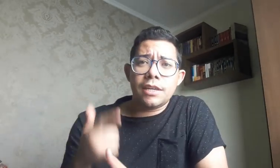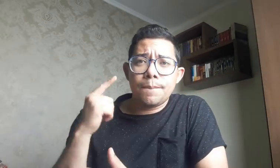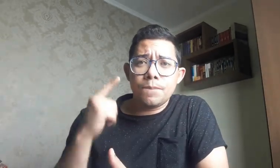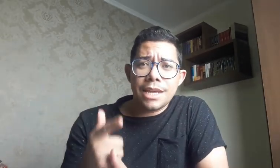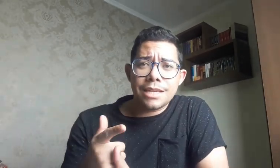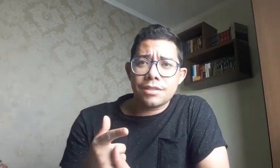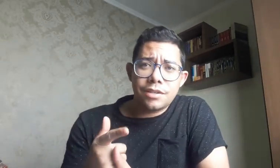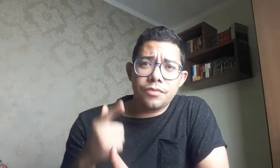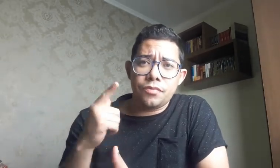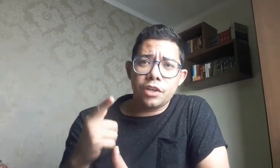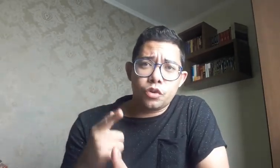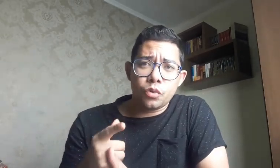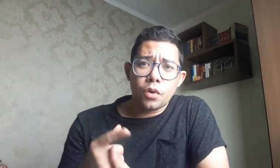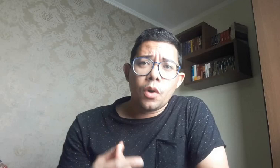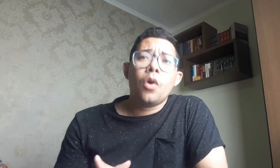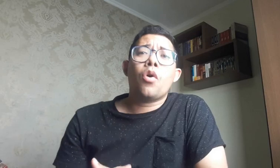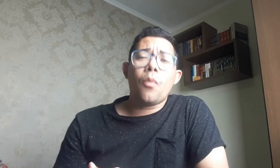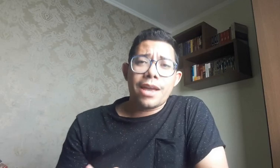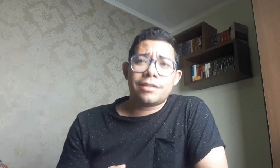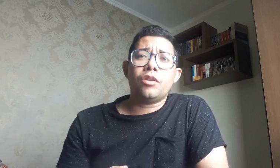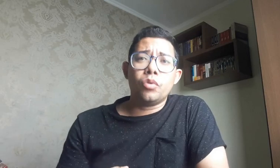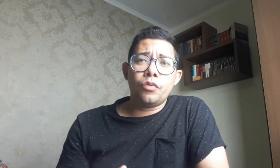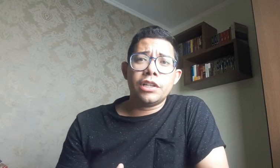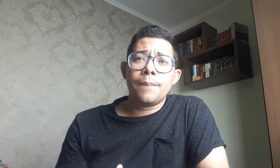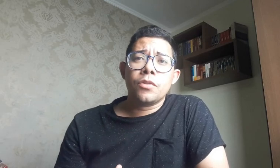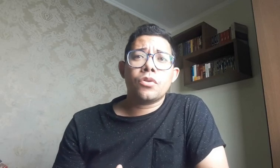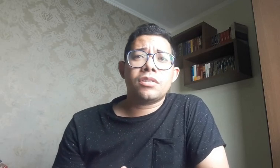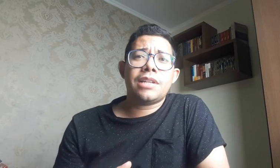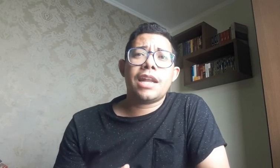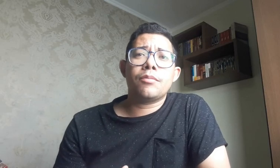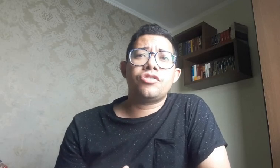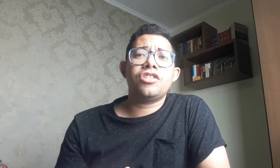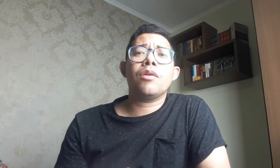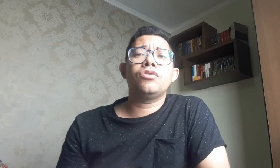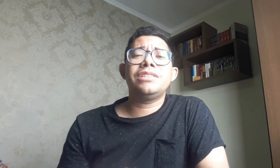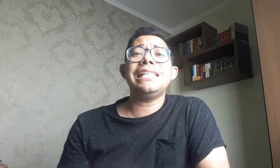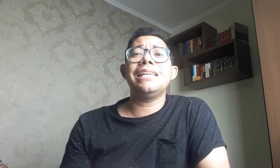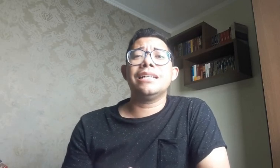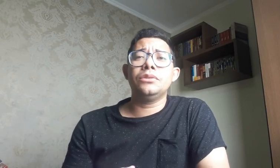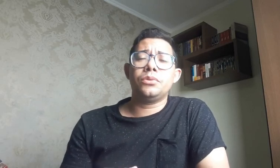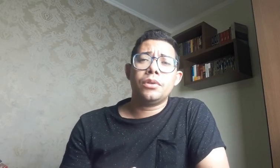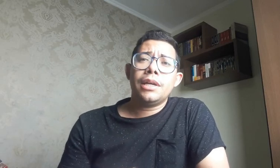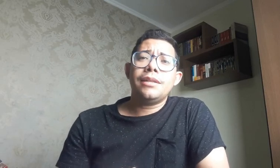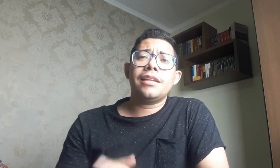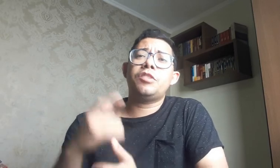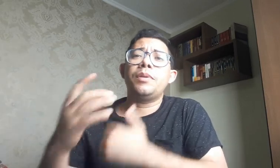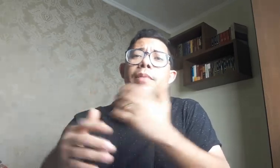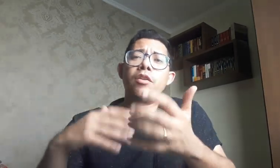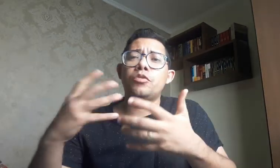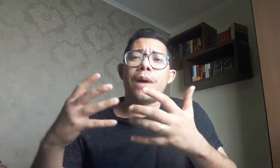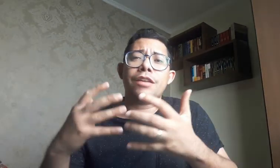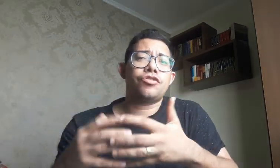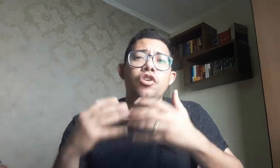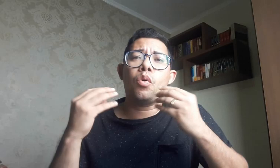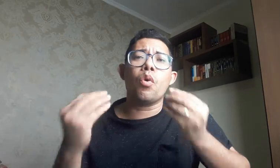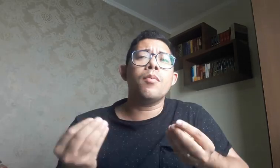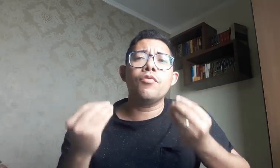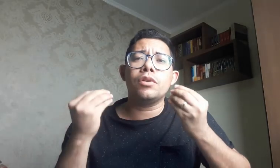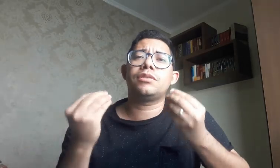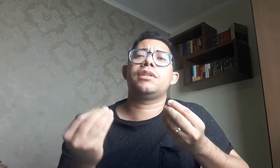neste vídeo com essa dúvida, nós estaremos te auxiliando nesses primeiros passos de como você